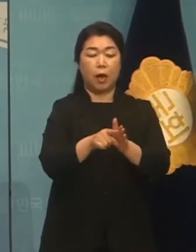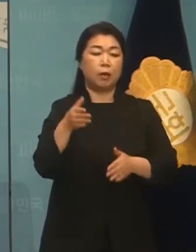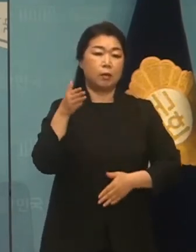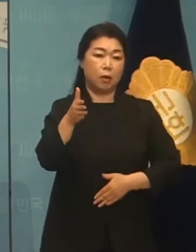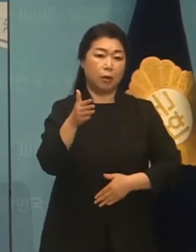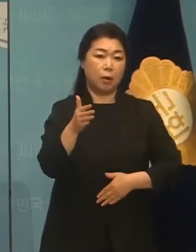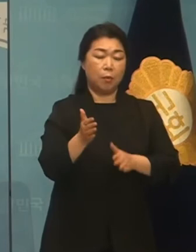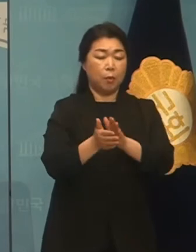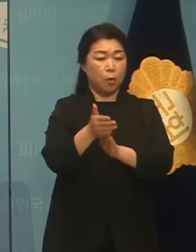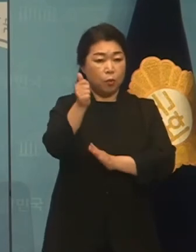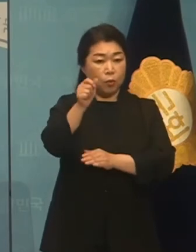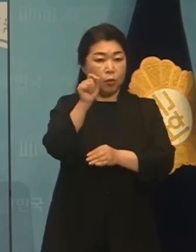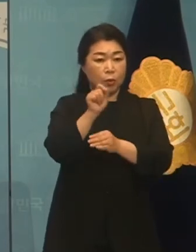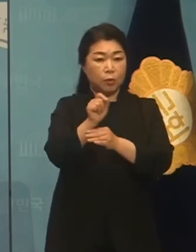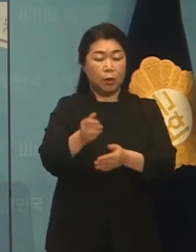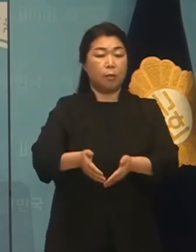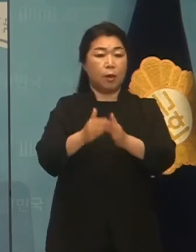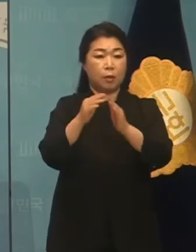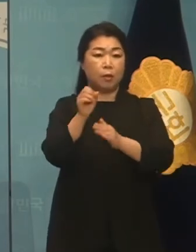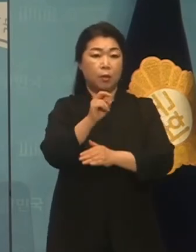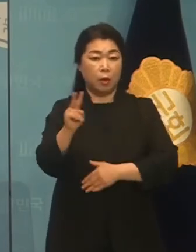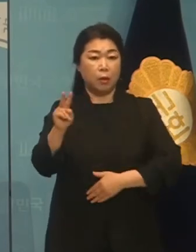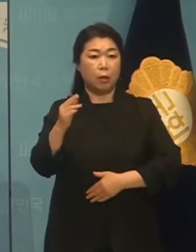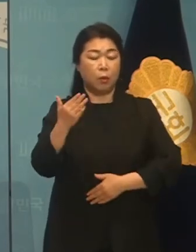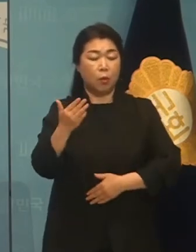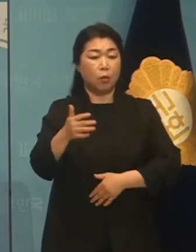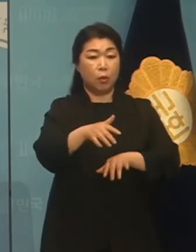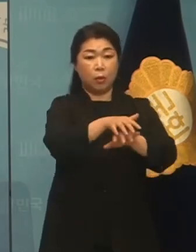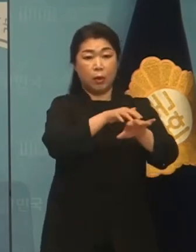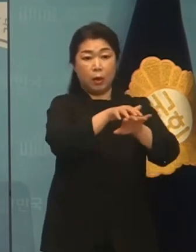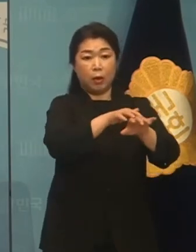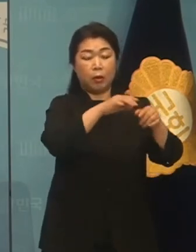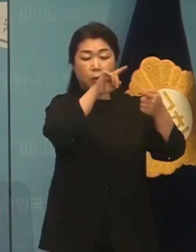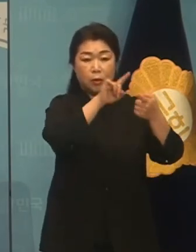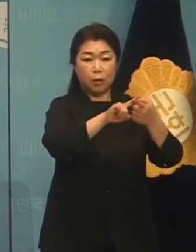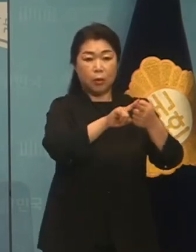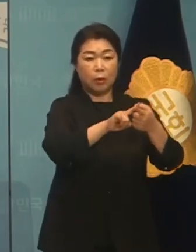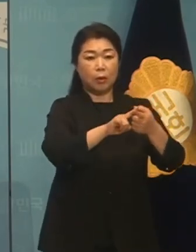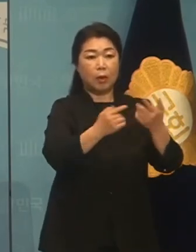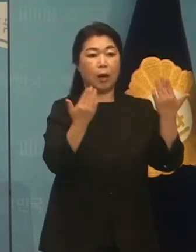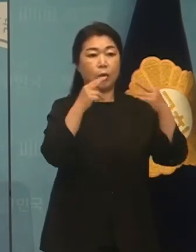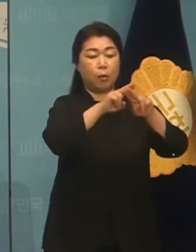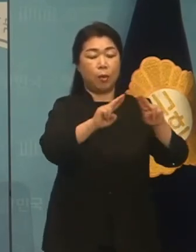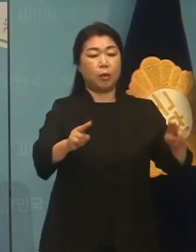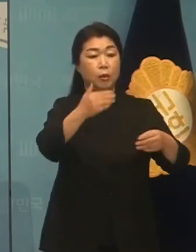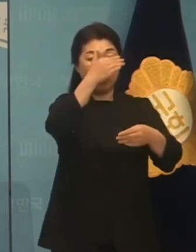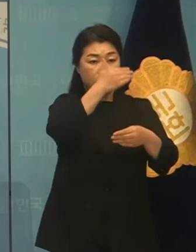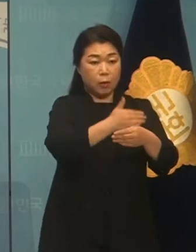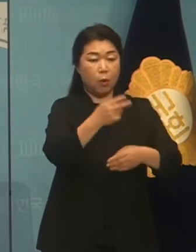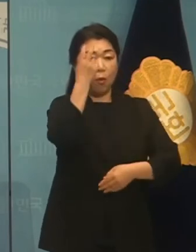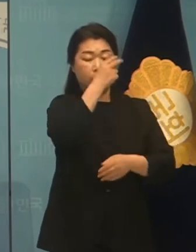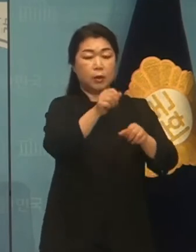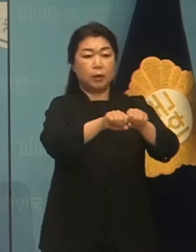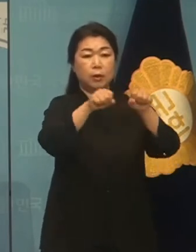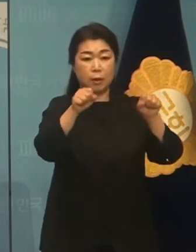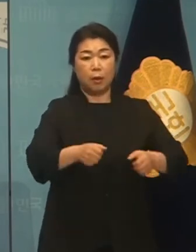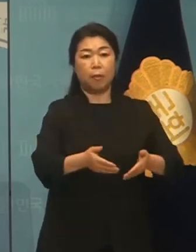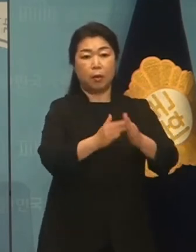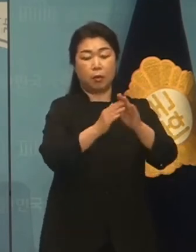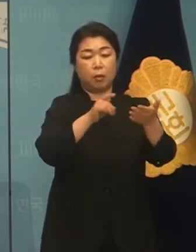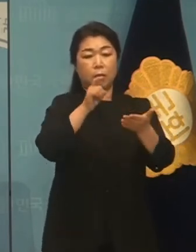컨트롤 타워를 구축하여 체계적인 폐교 관리 시스템을 만들 것을 촉구합니다